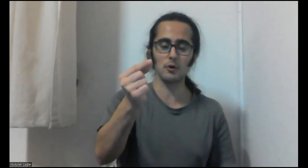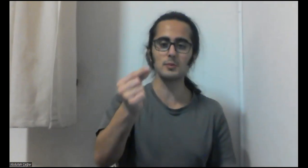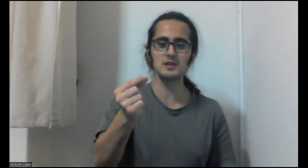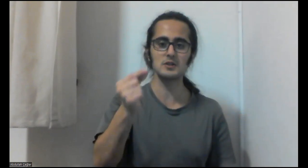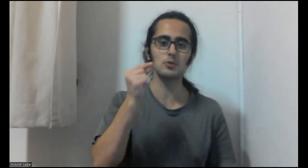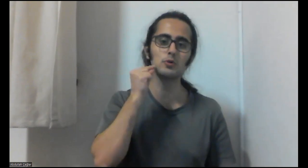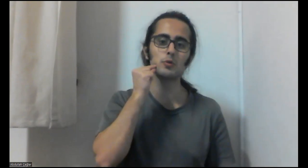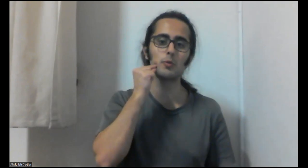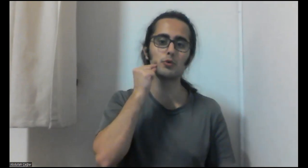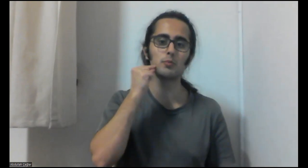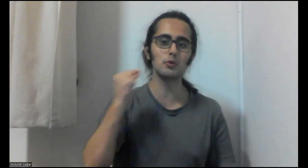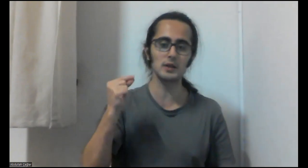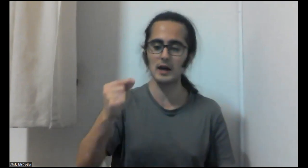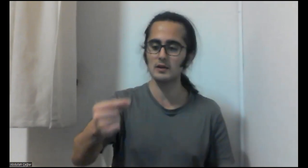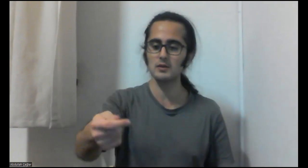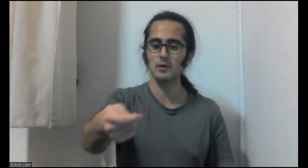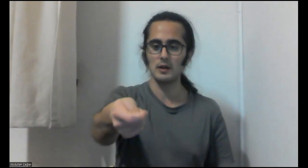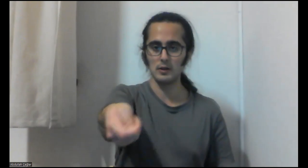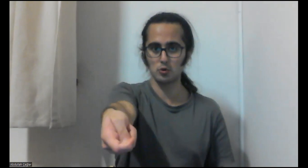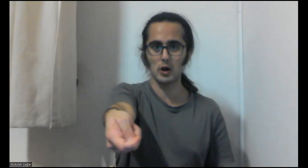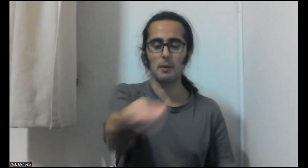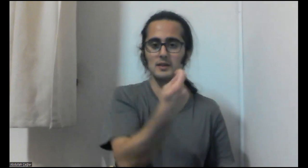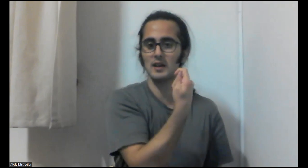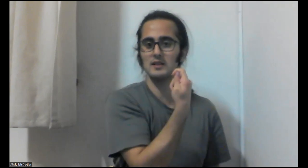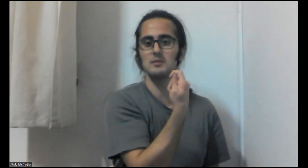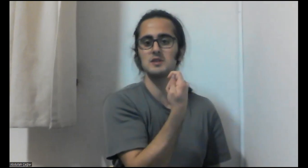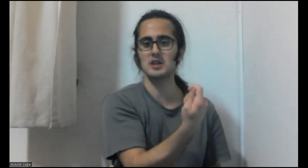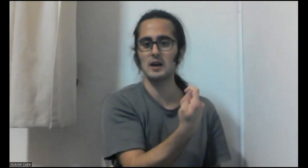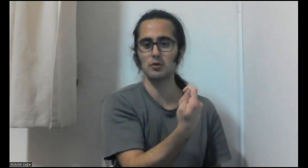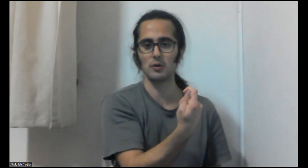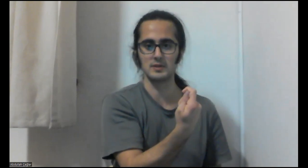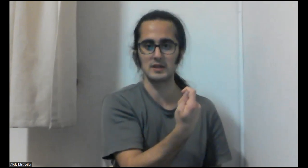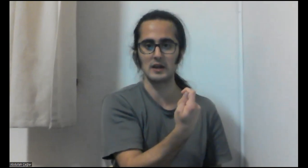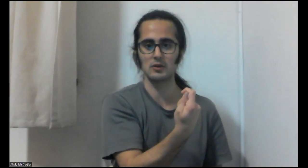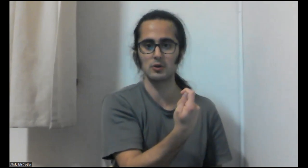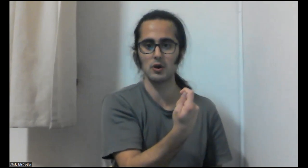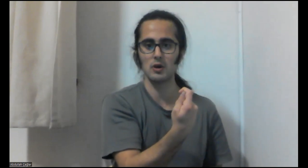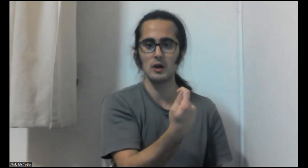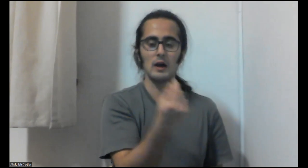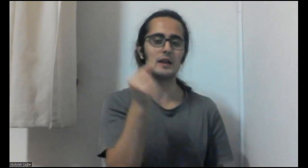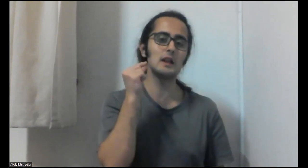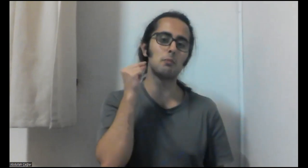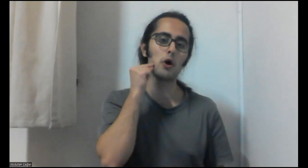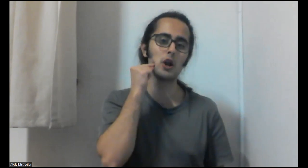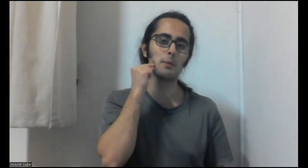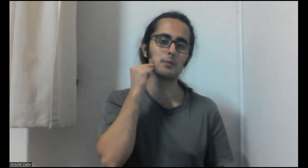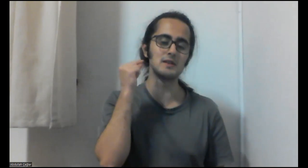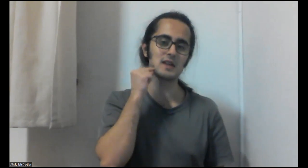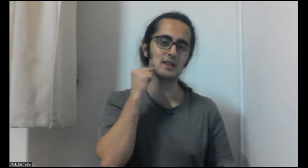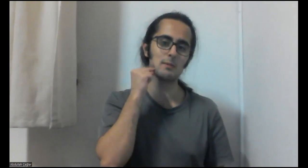olması için onun, bunun buradan ayrılıp şu kapalı T dediğimiz işaret olması gerekiyor. Hani ilk böyle yapıp, insandan